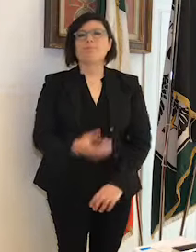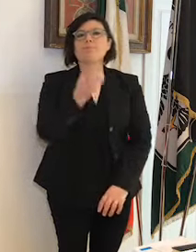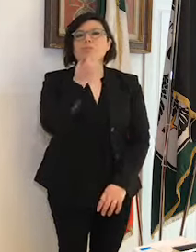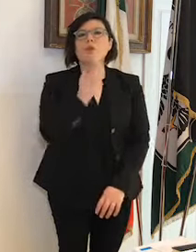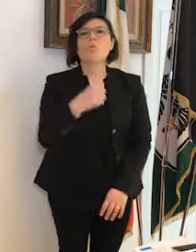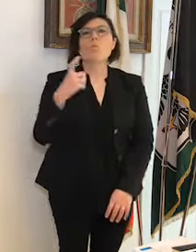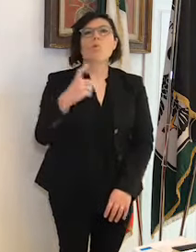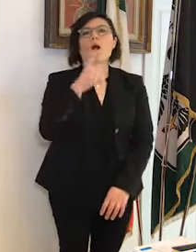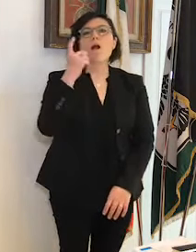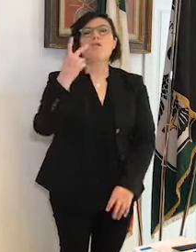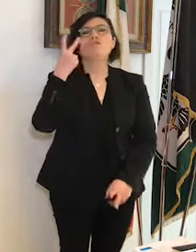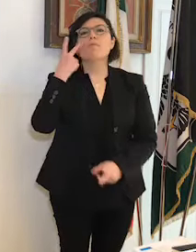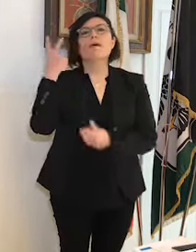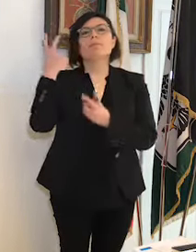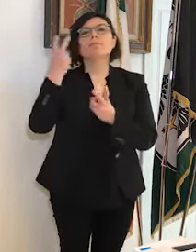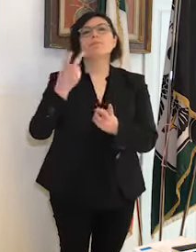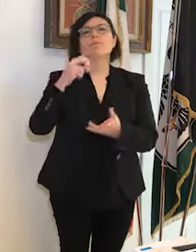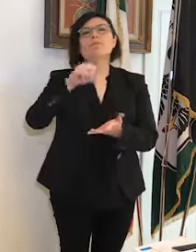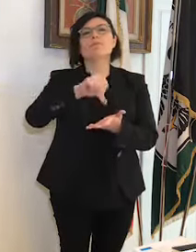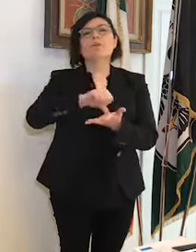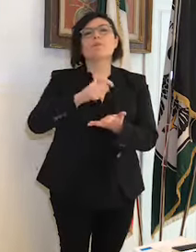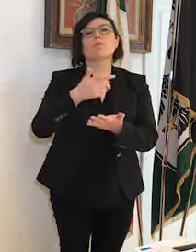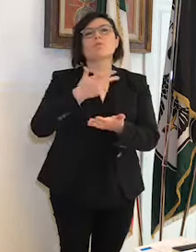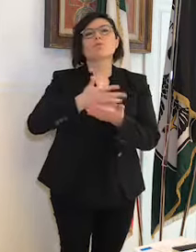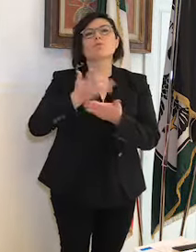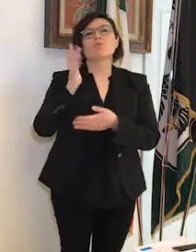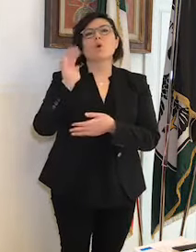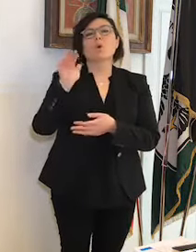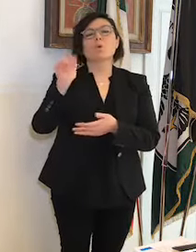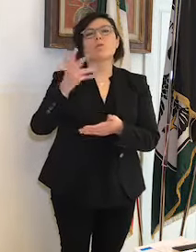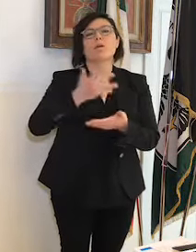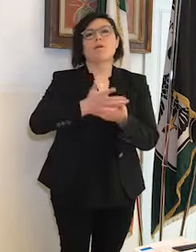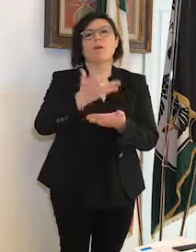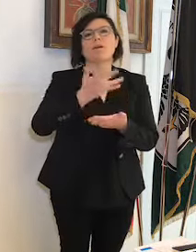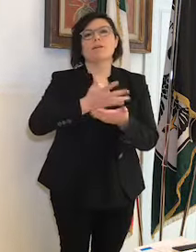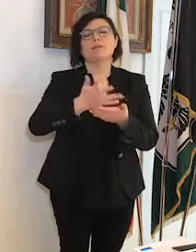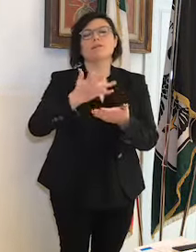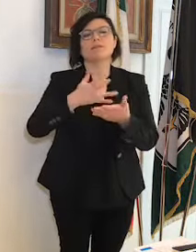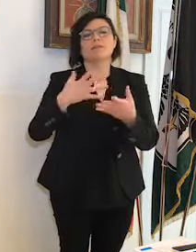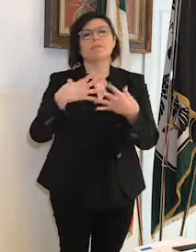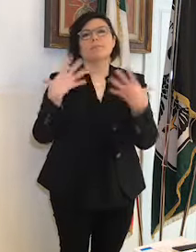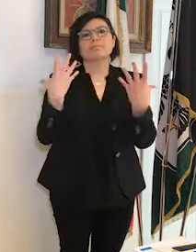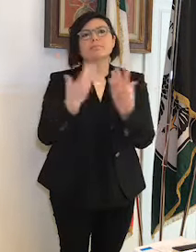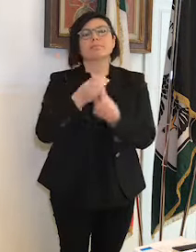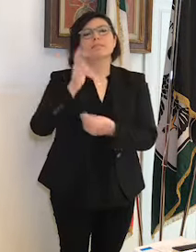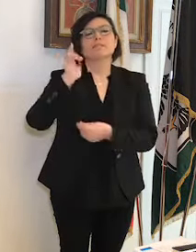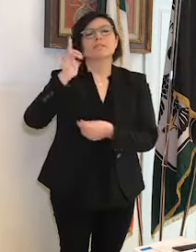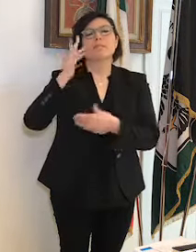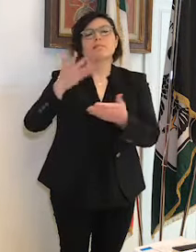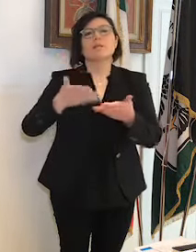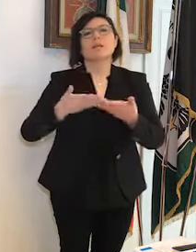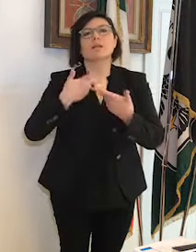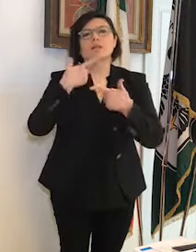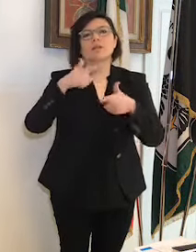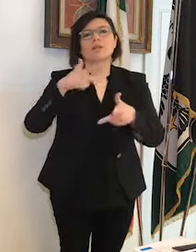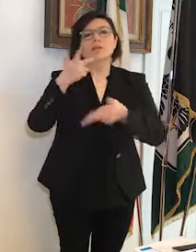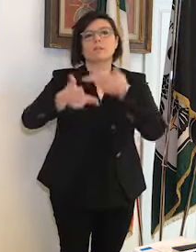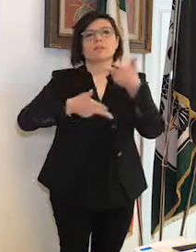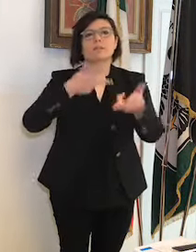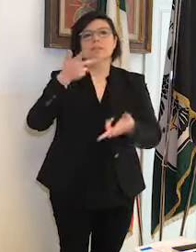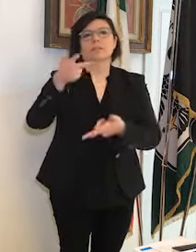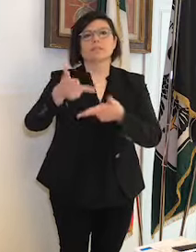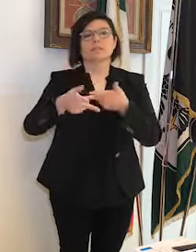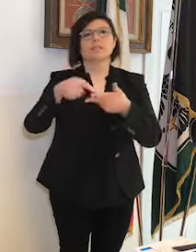buongiorno e ben trovati al consueto punto con la stampa siamo con alessia che ci aiuta con la lingua dei segni